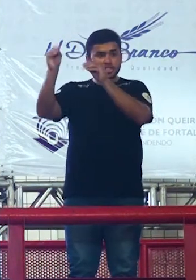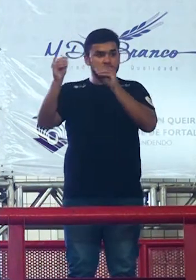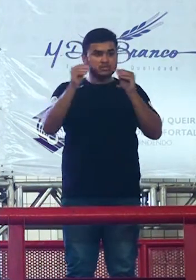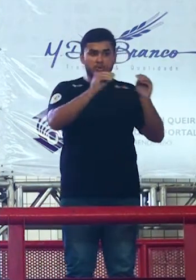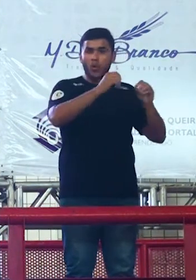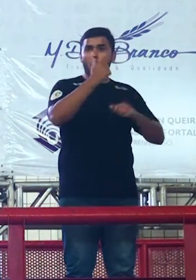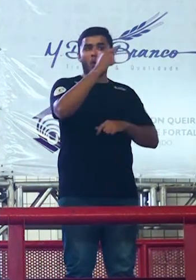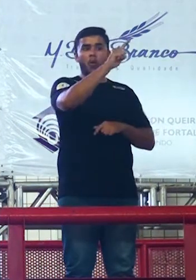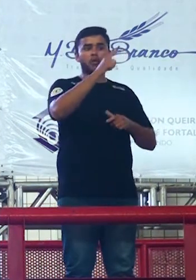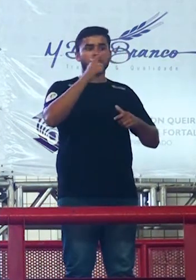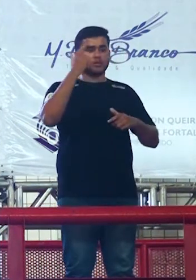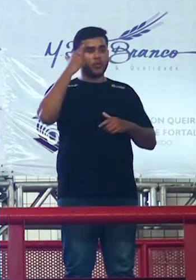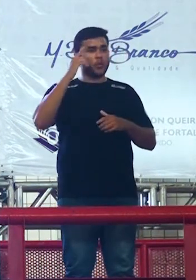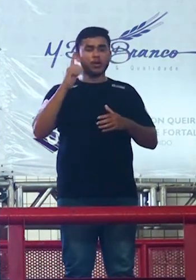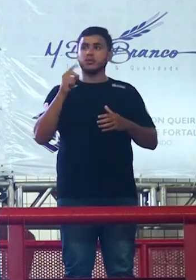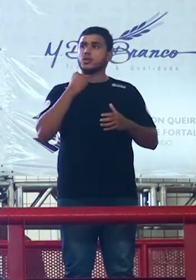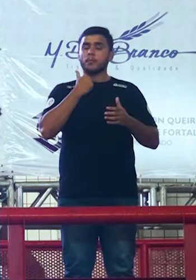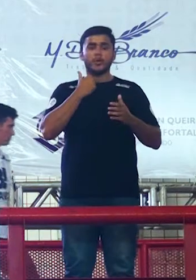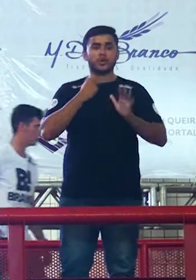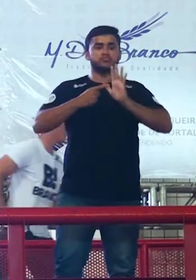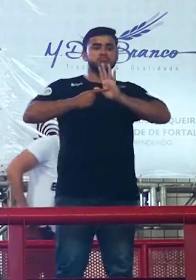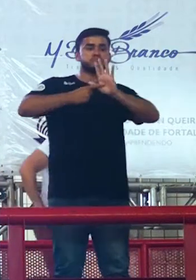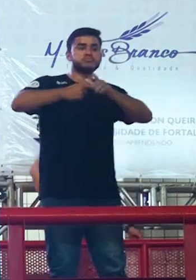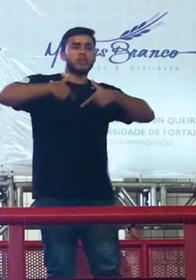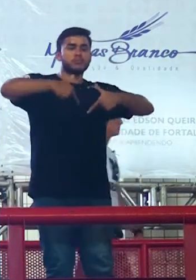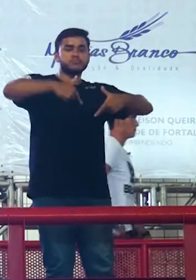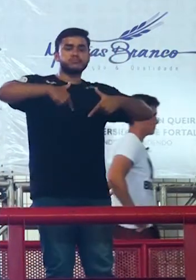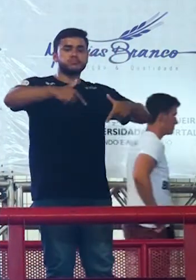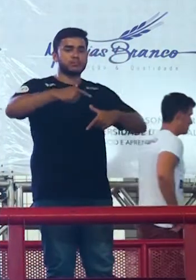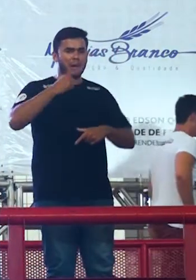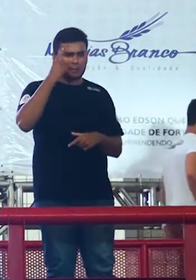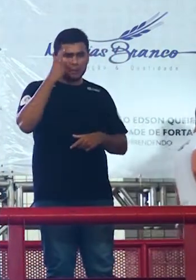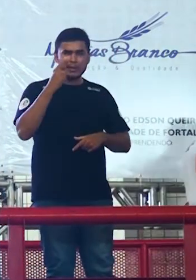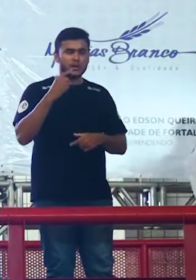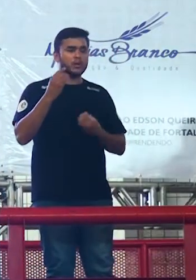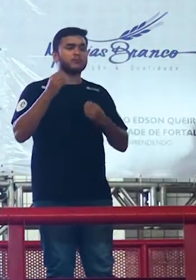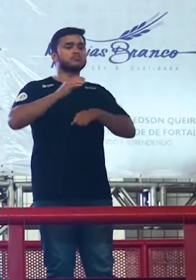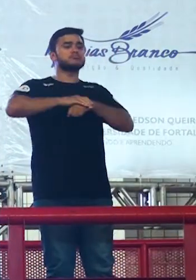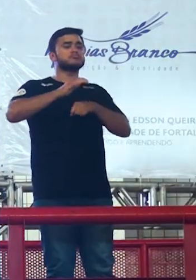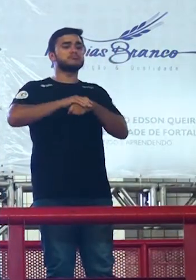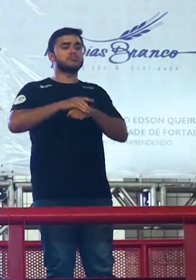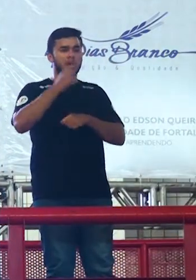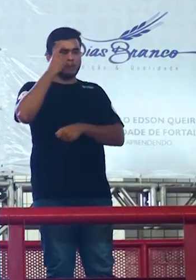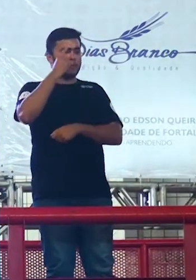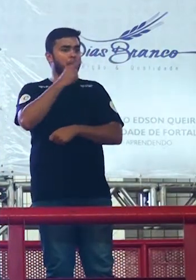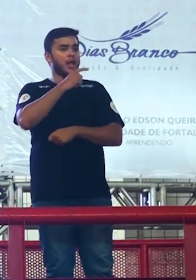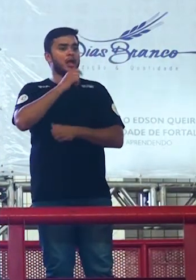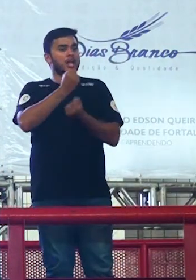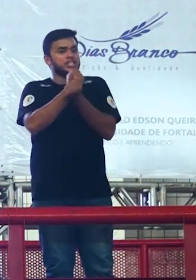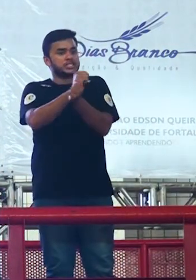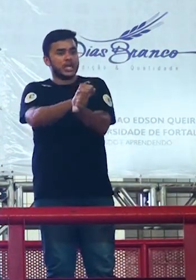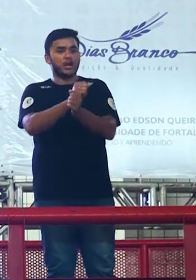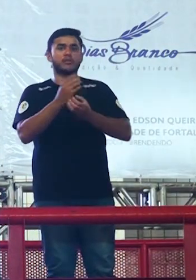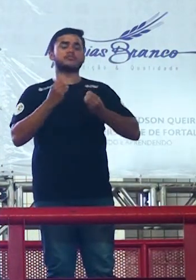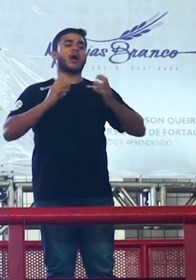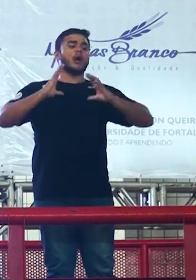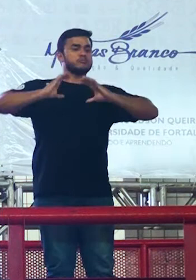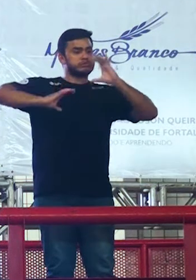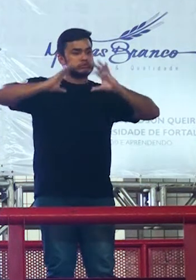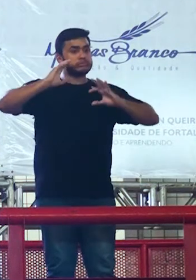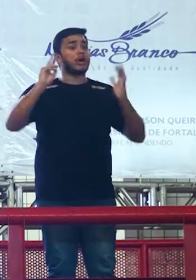luta pela escravidão é um ícone deixa aí e aí teve morte teve confronto